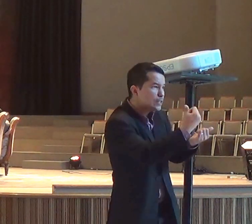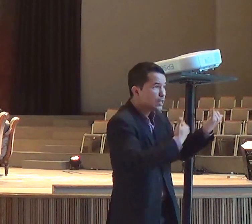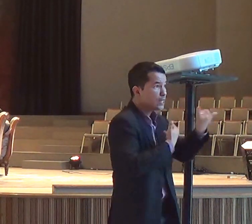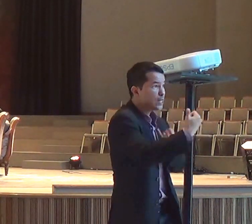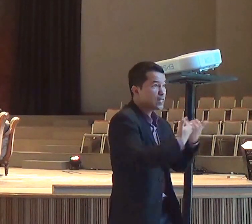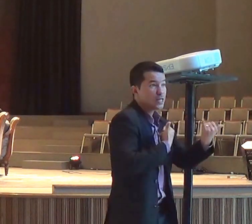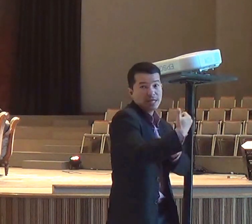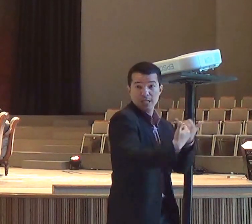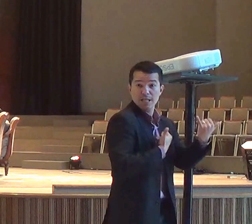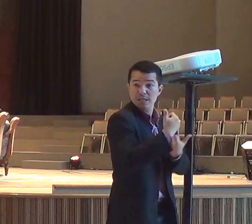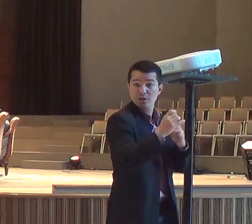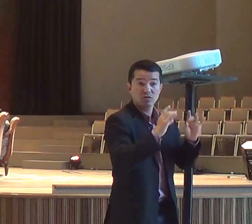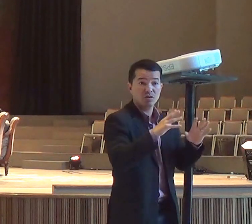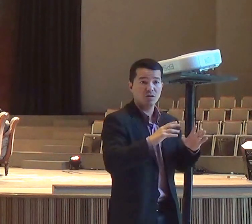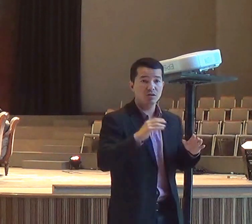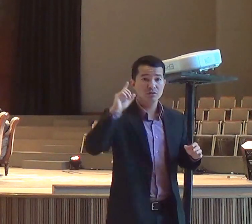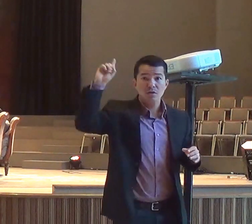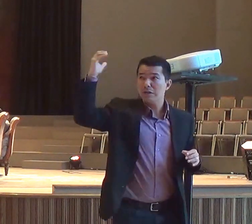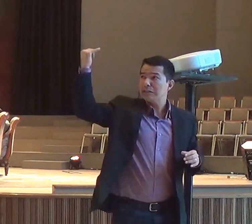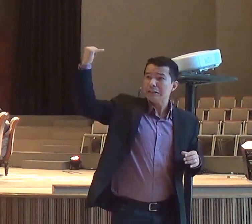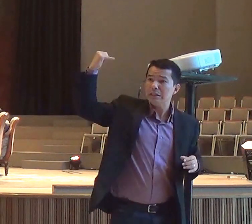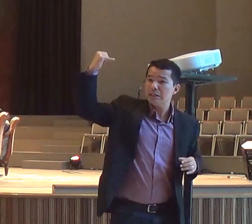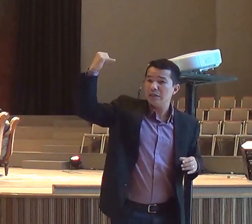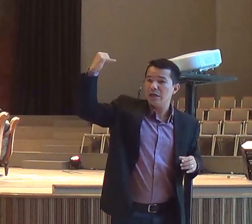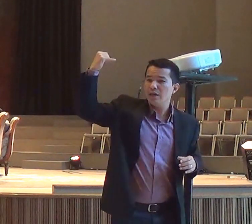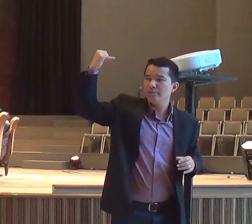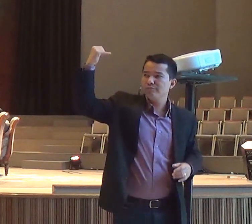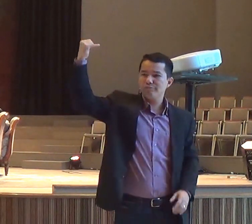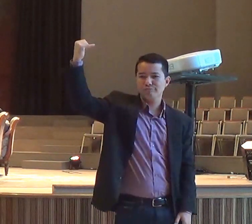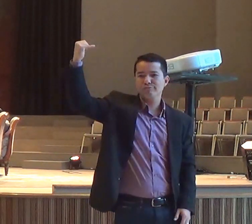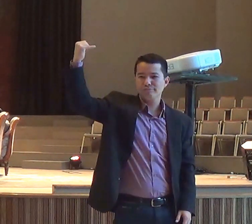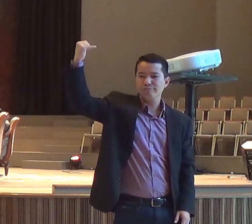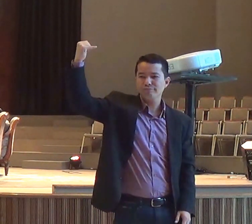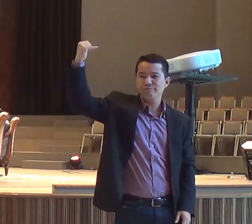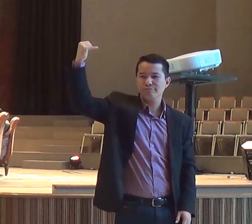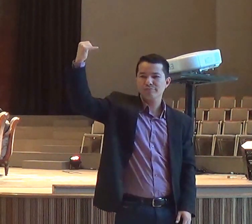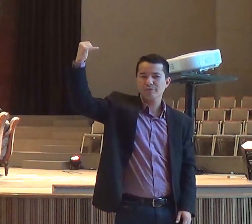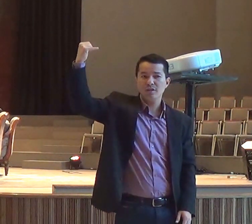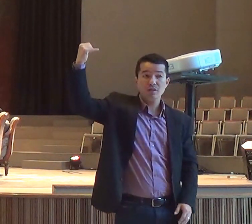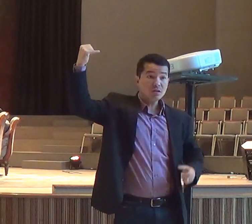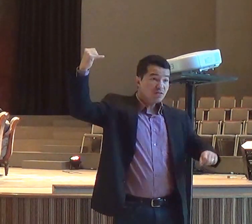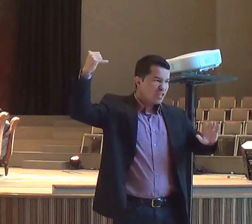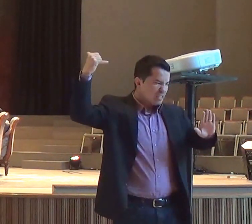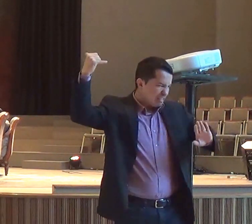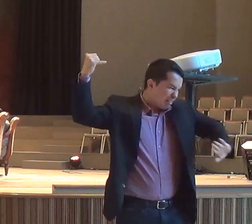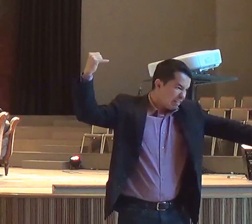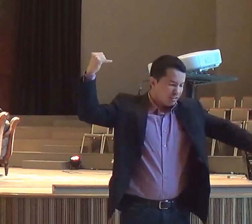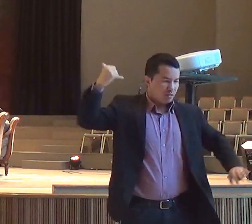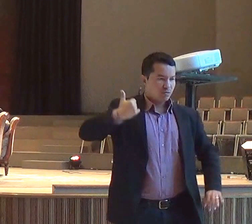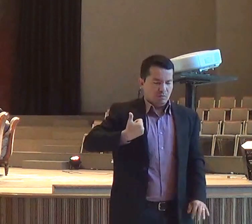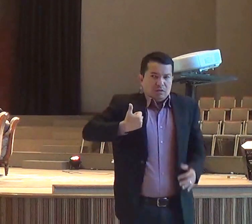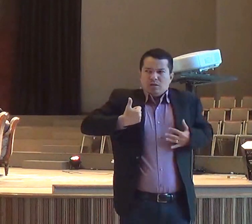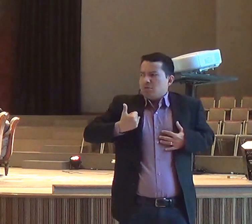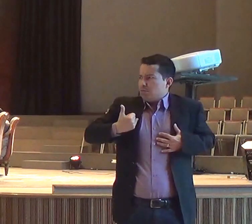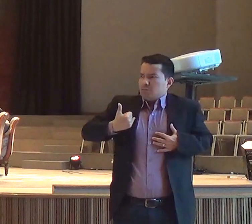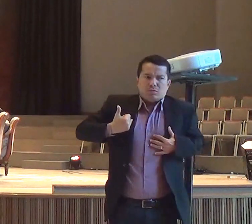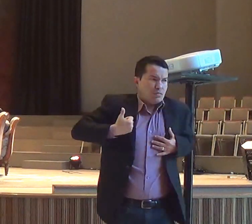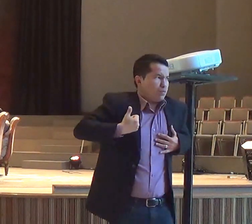fica, paralisado, diante, da beleza, da arte, do